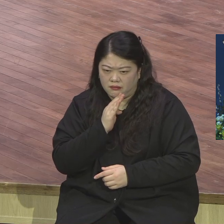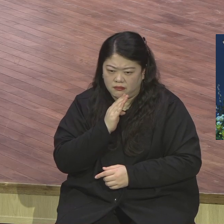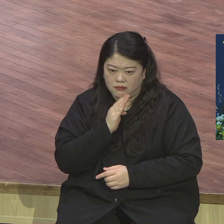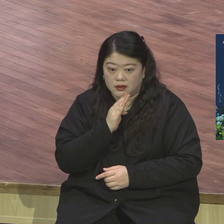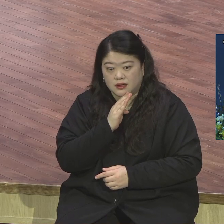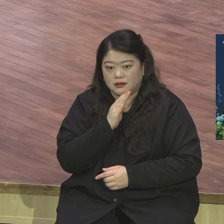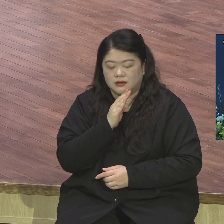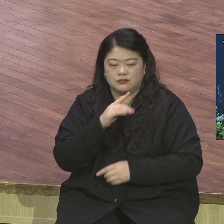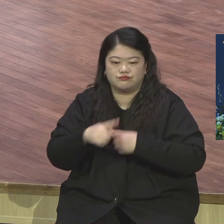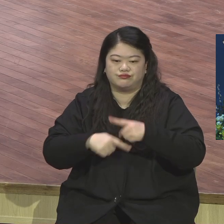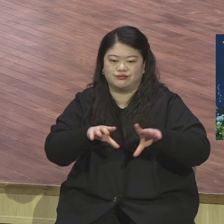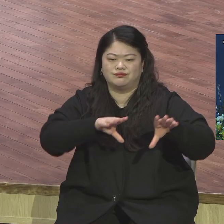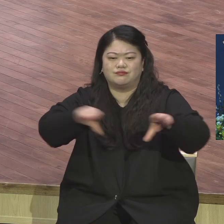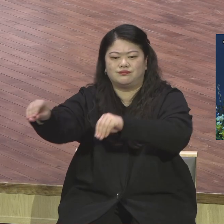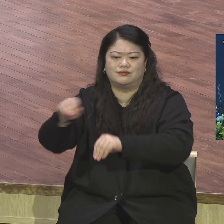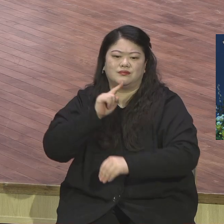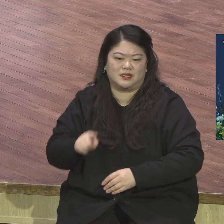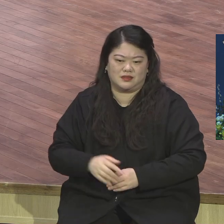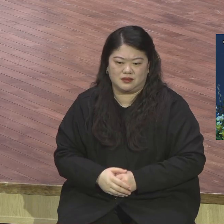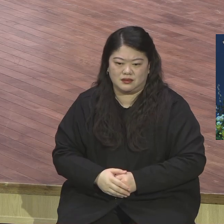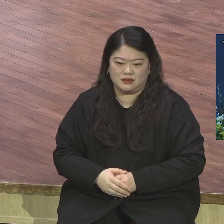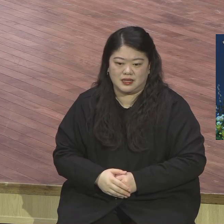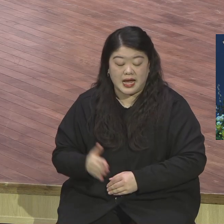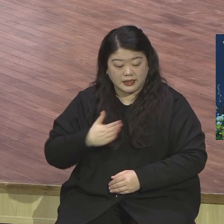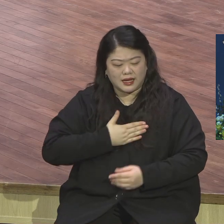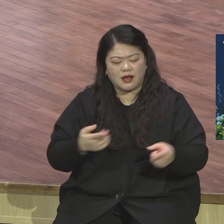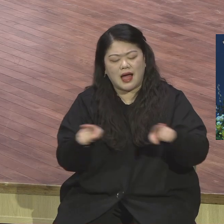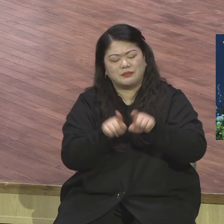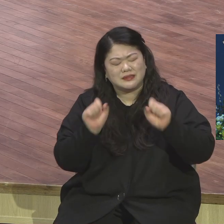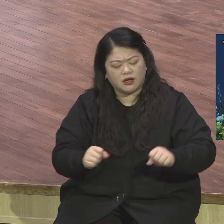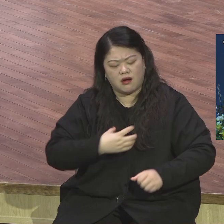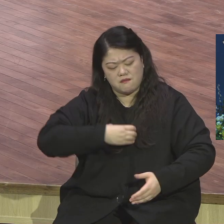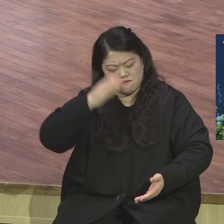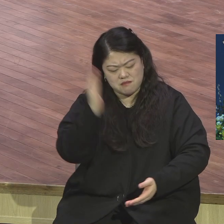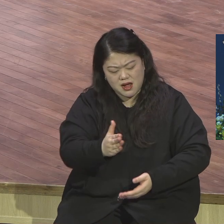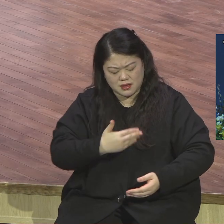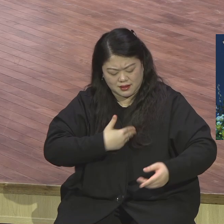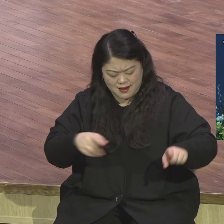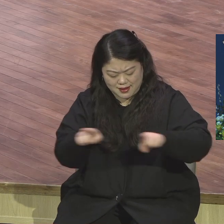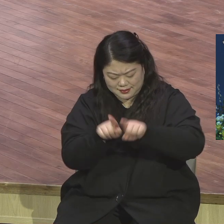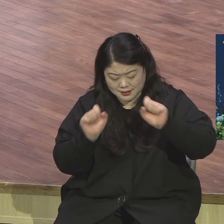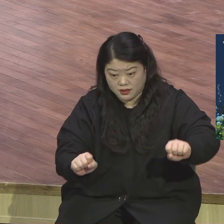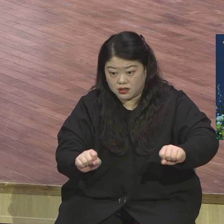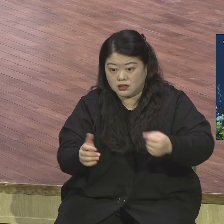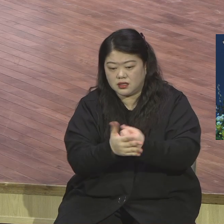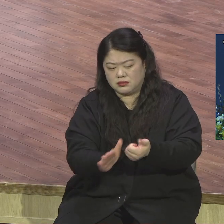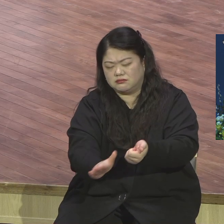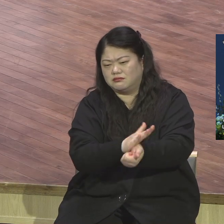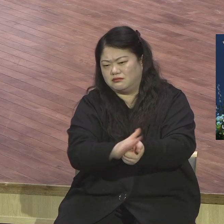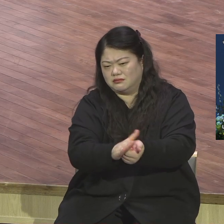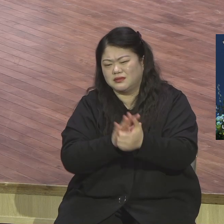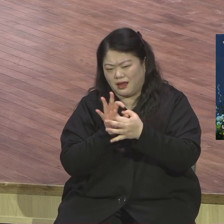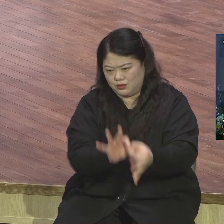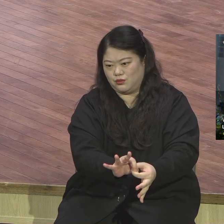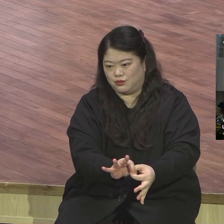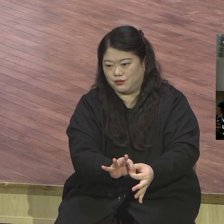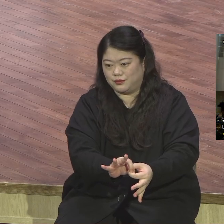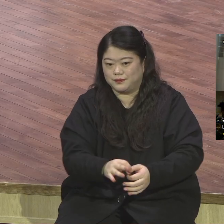말씀으로 위로와 격려의 말씀을 해 주십니다. 5절에서 7절입니다. 너희가